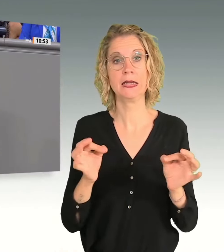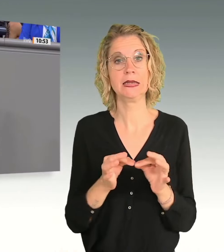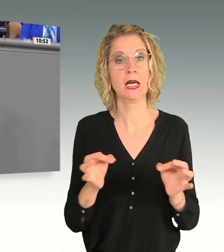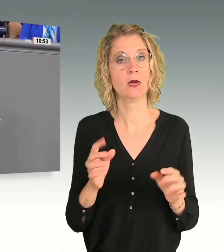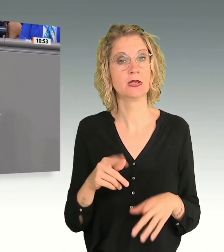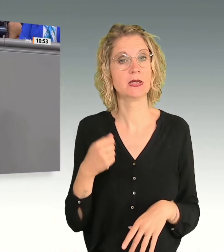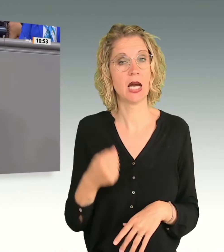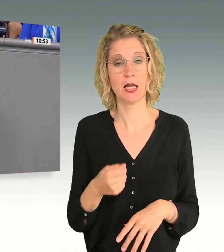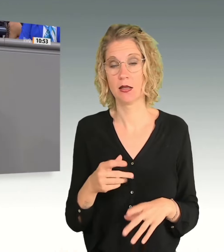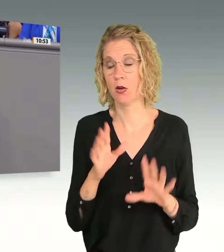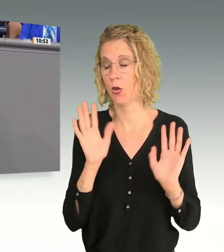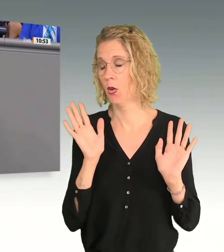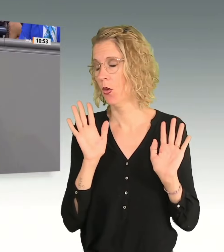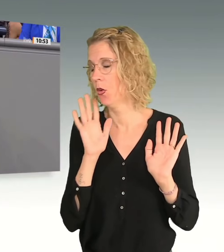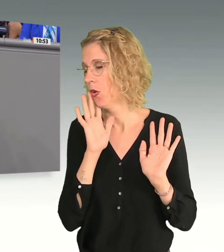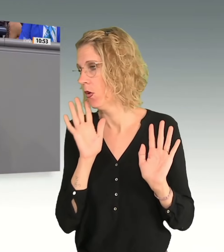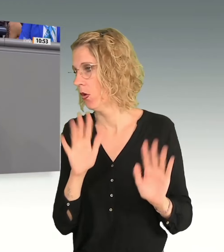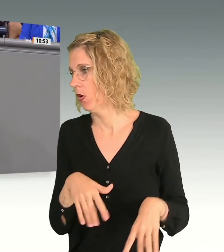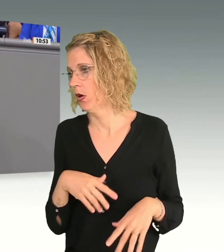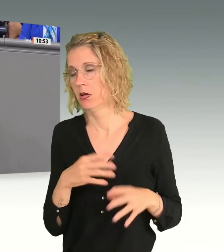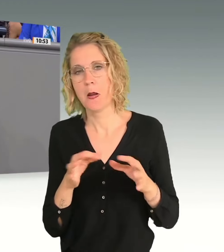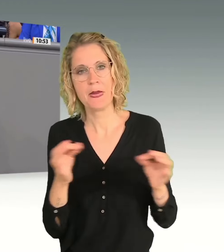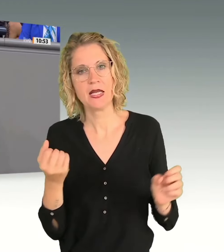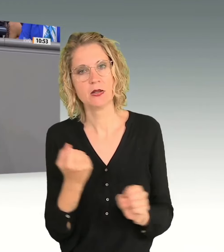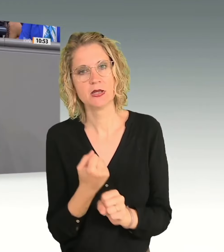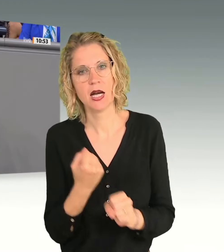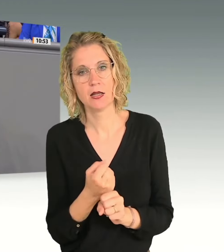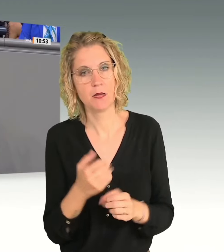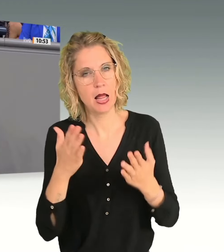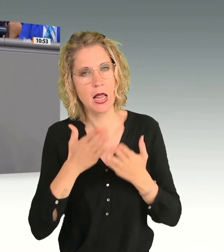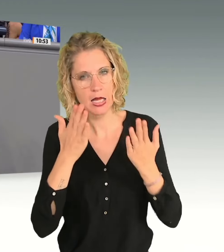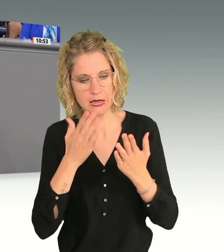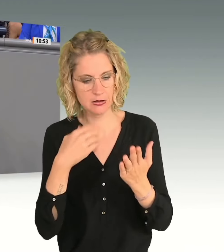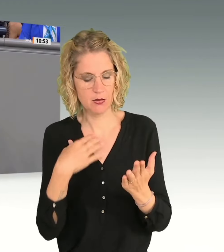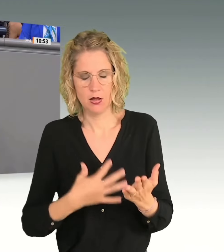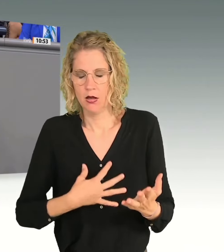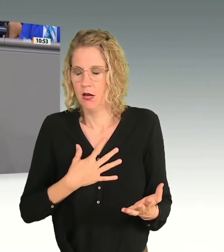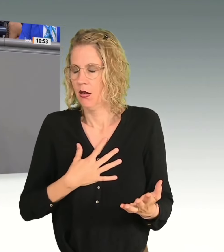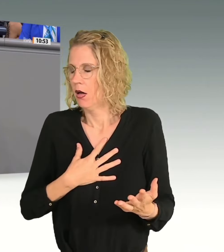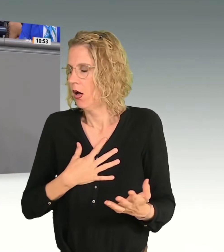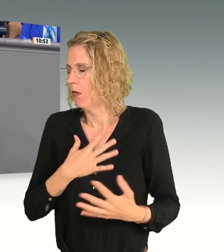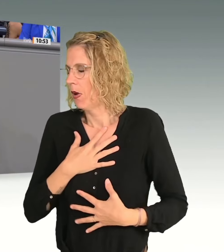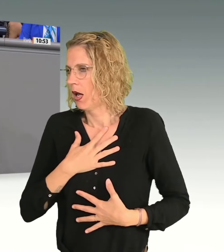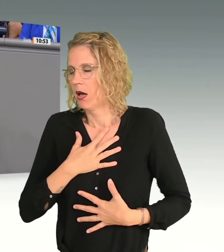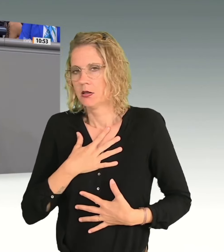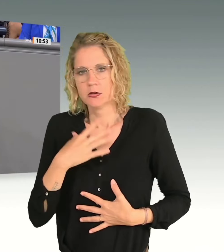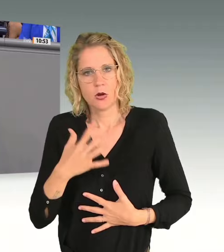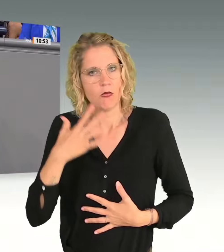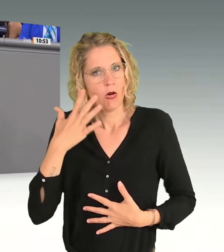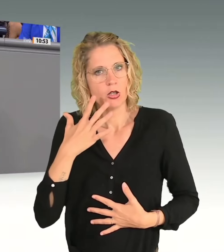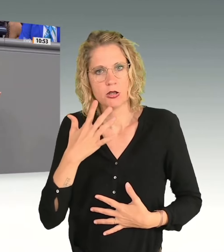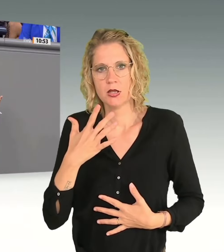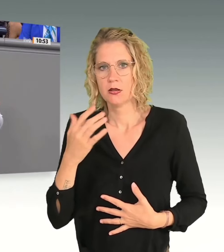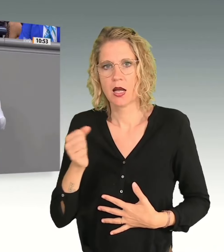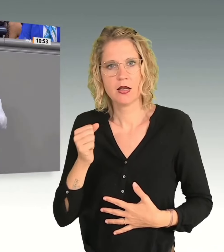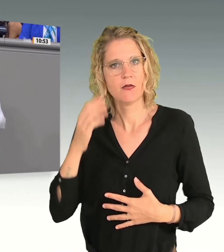und liest, denkt, oh mein Gott, kein Mensch kann sich vorstellen, dass Leid für